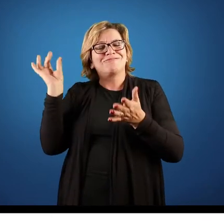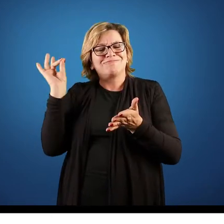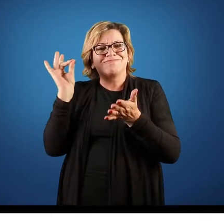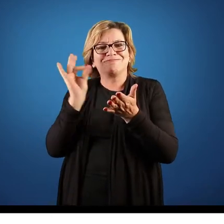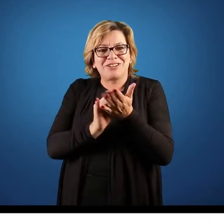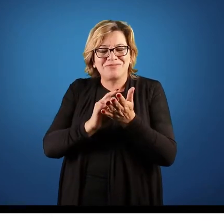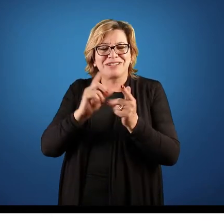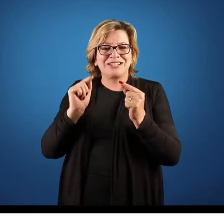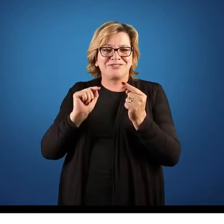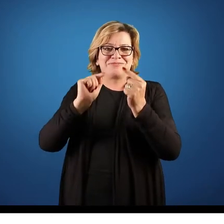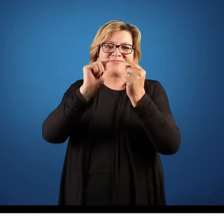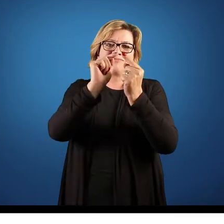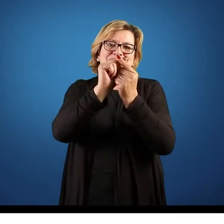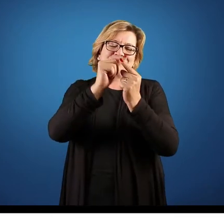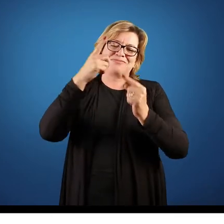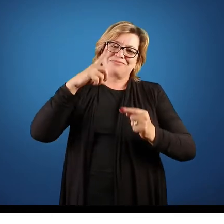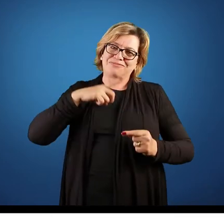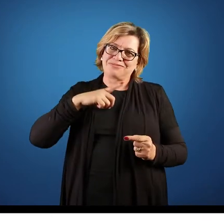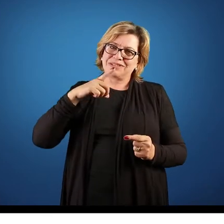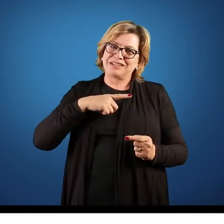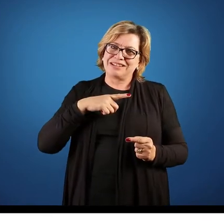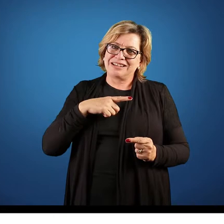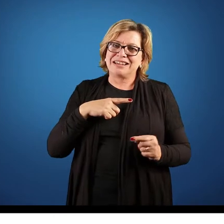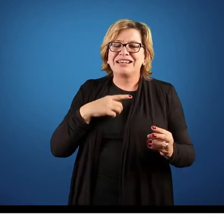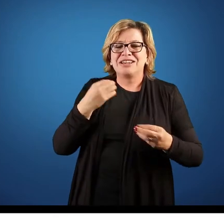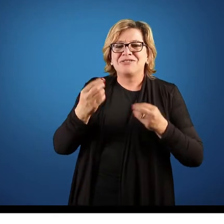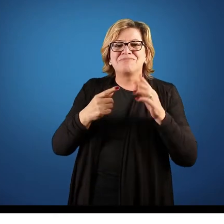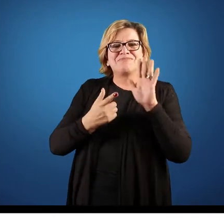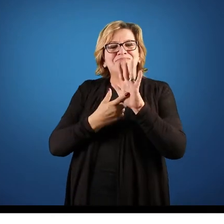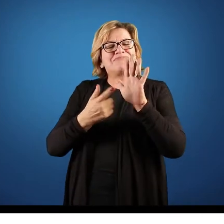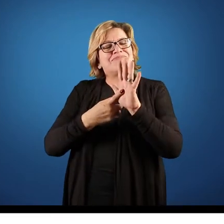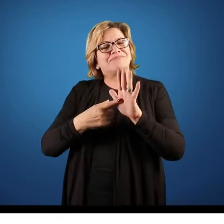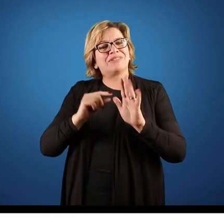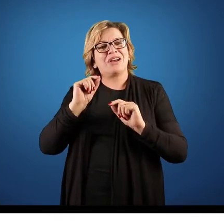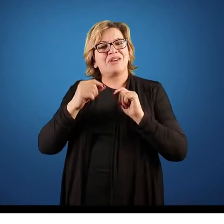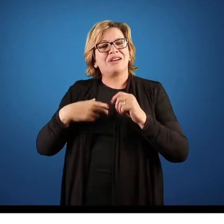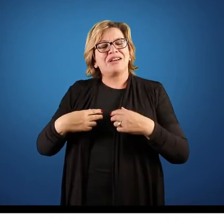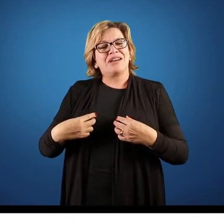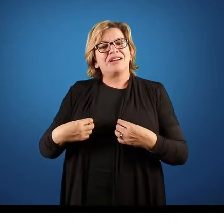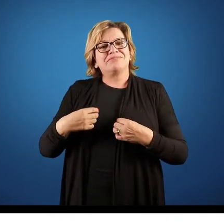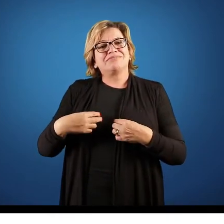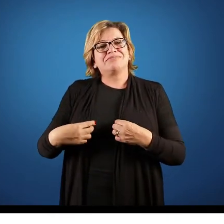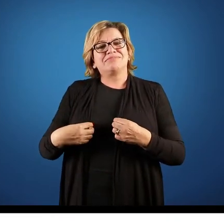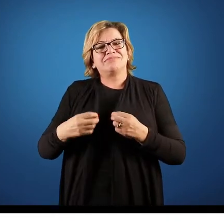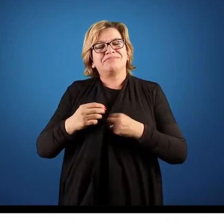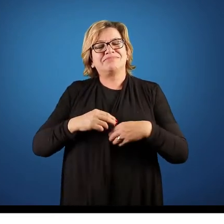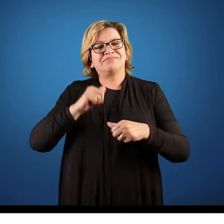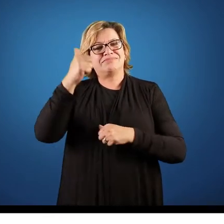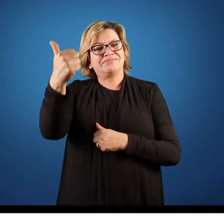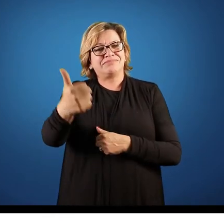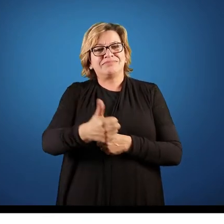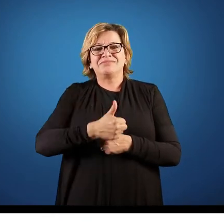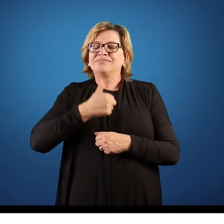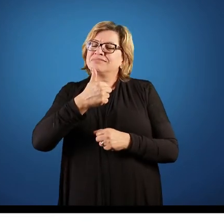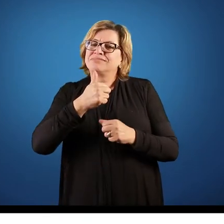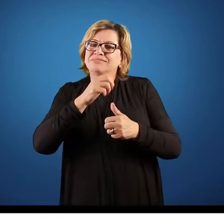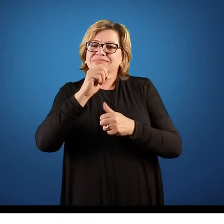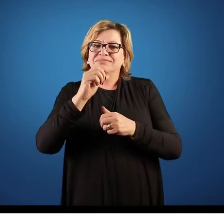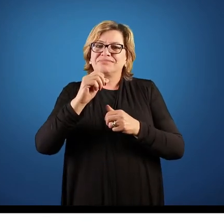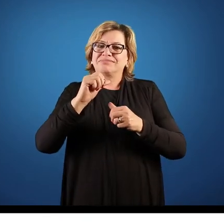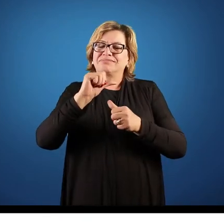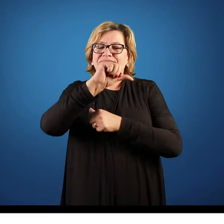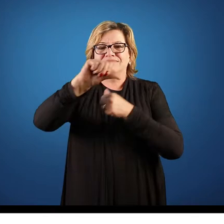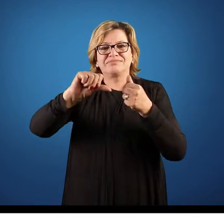buscado e quais são os objetivos, né, que servem ser buscados, né, para a organização como um todo. Essa comunicação, ela é muito